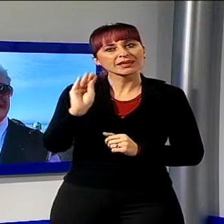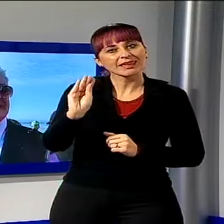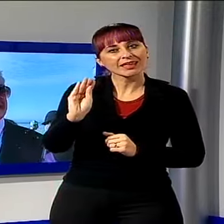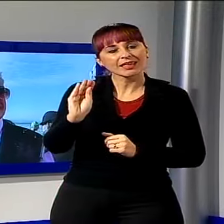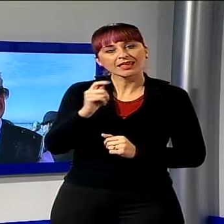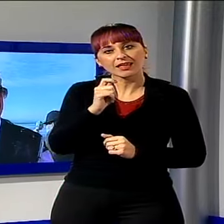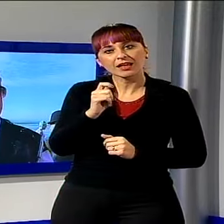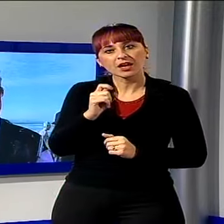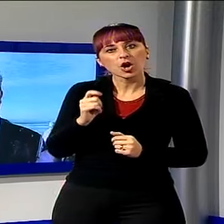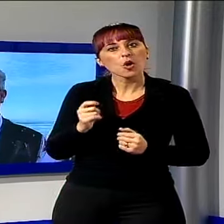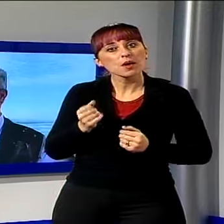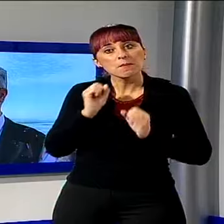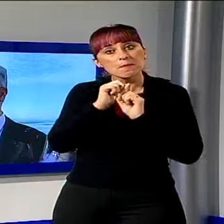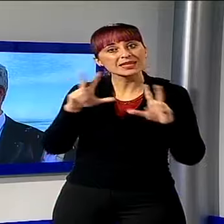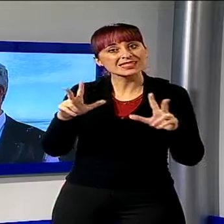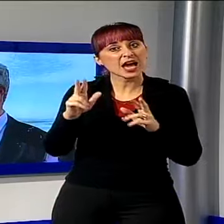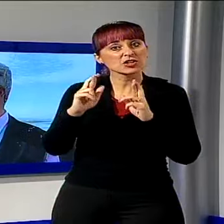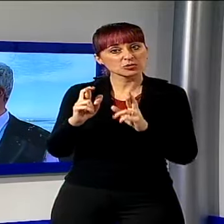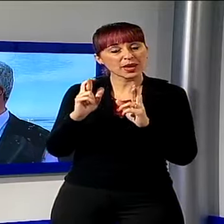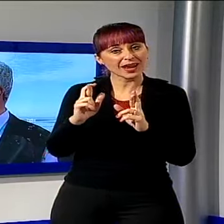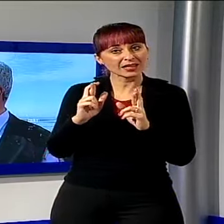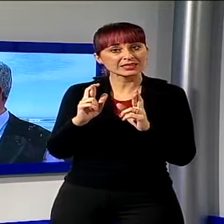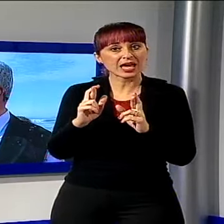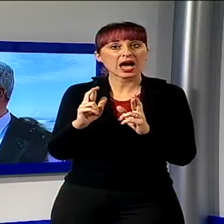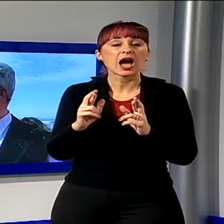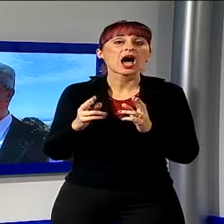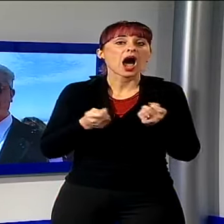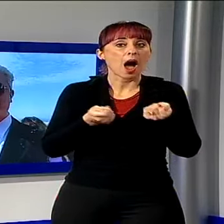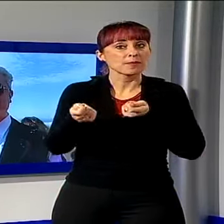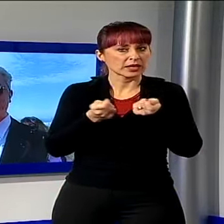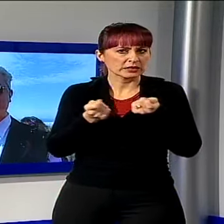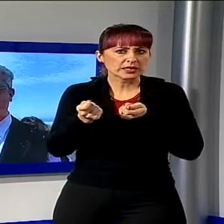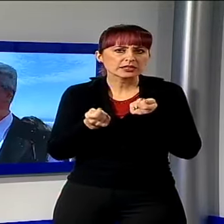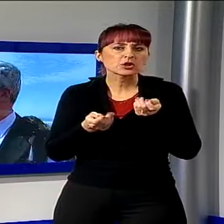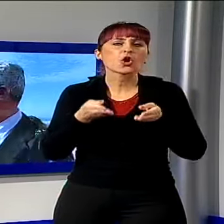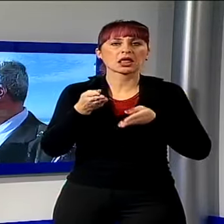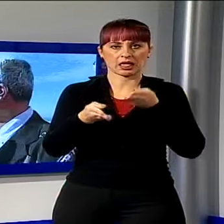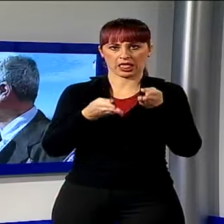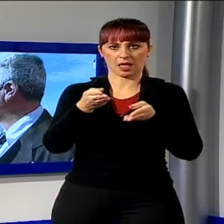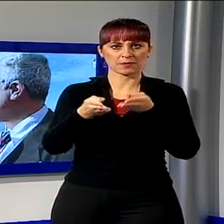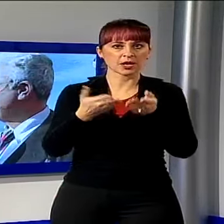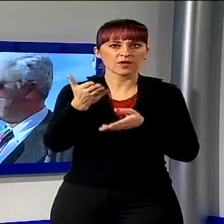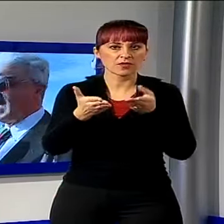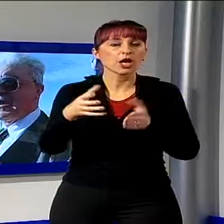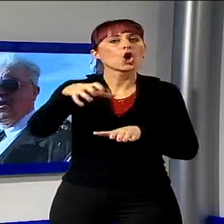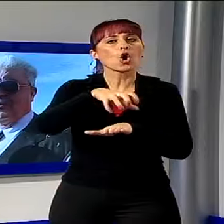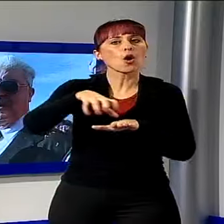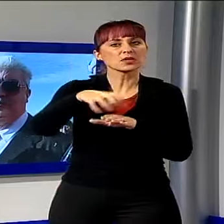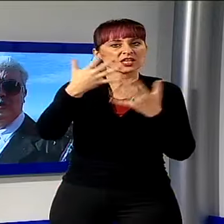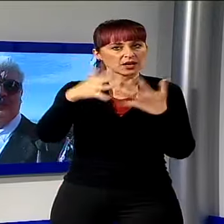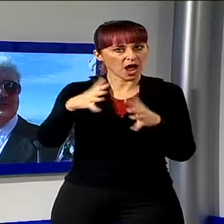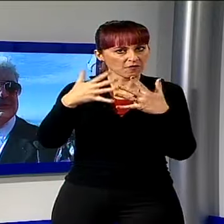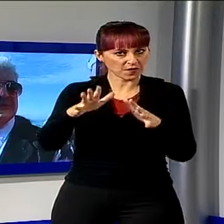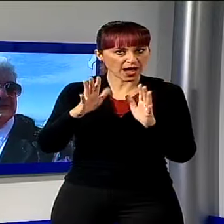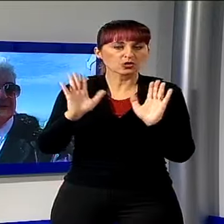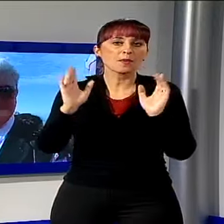'amministrazione riprenda il suo cammino. Il commissario ha fatto il suo, ma aspettiamo a gloria